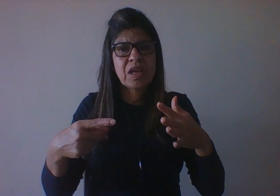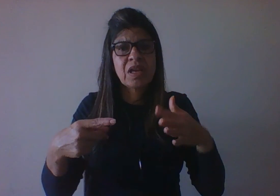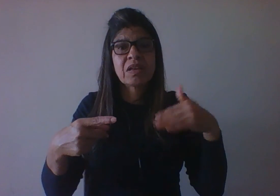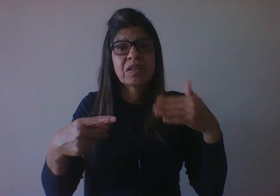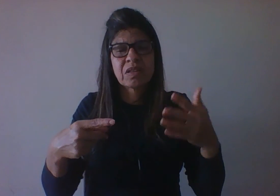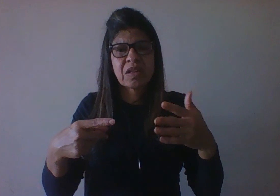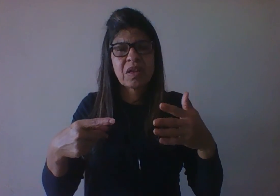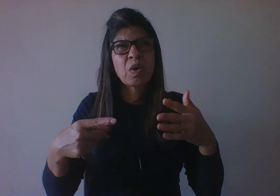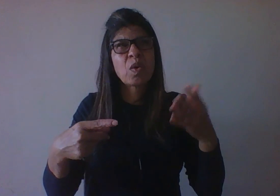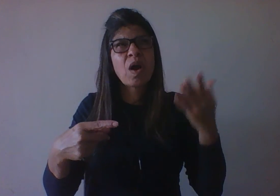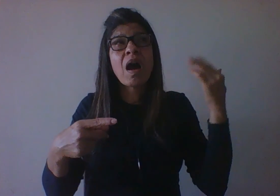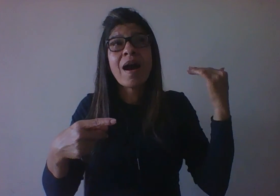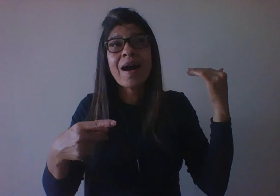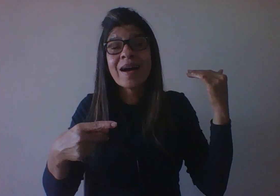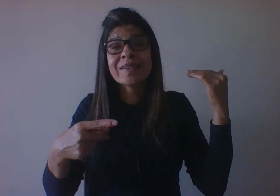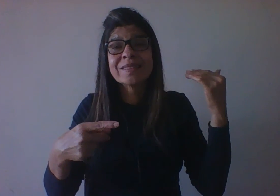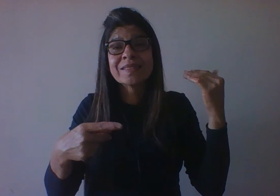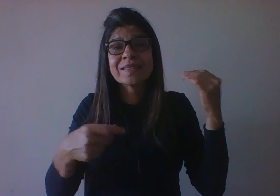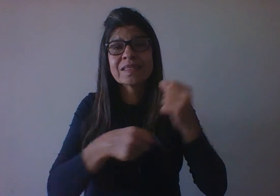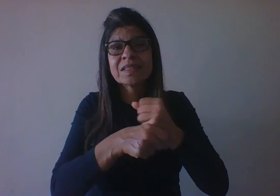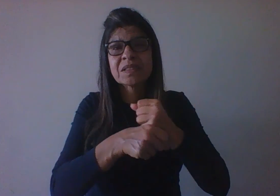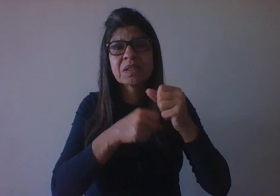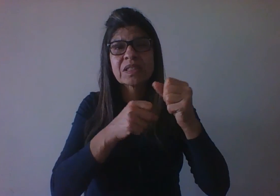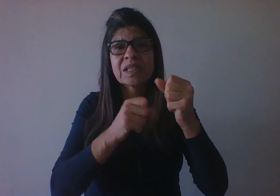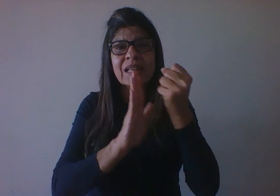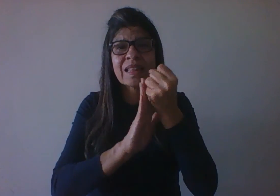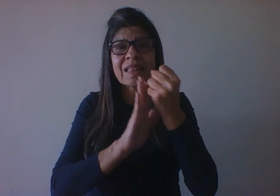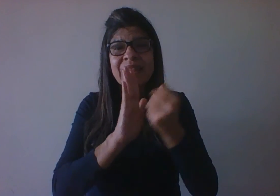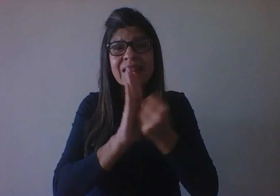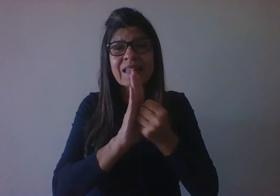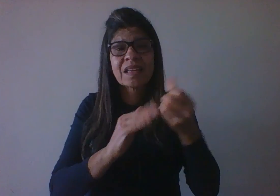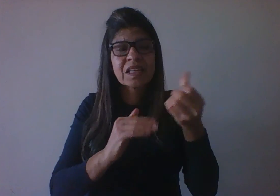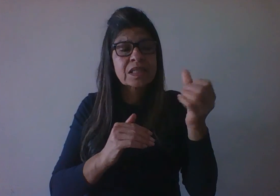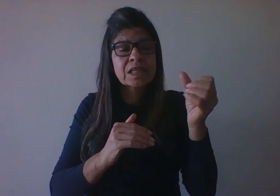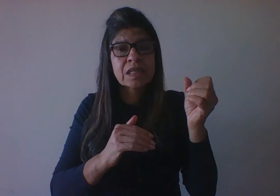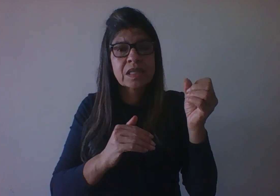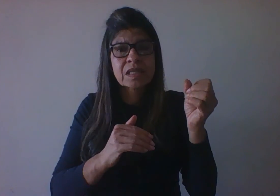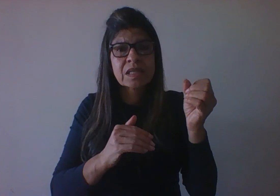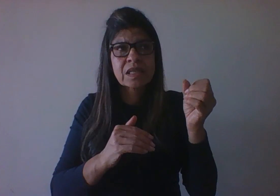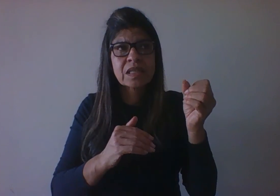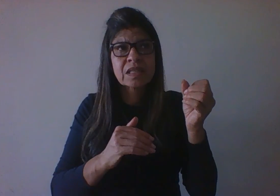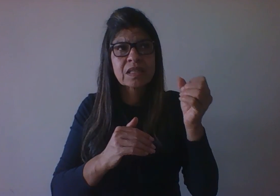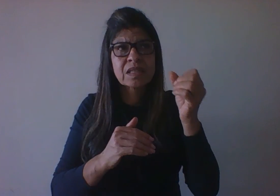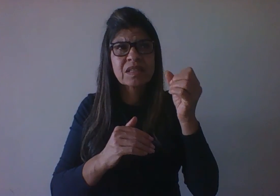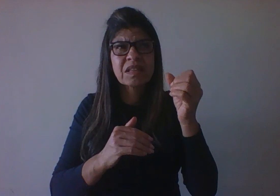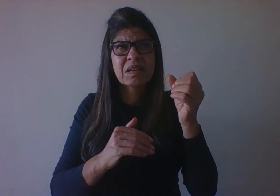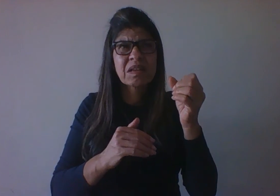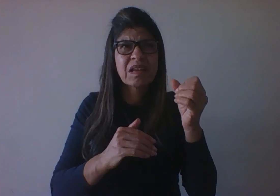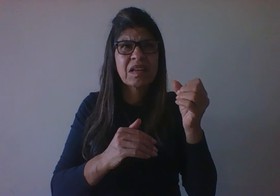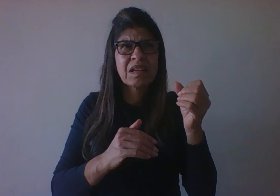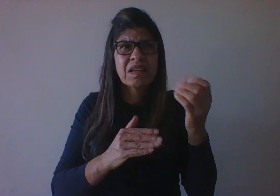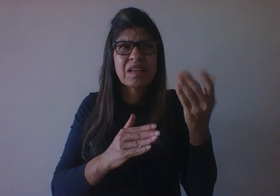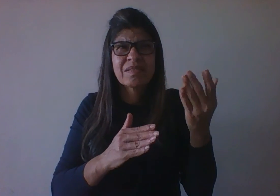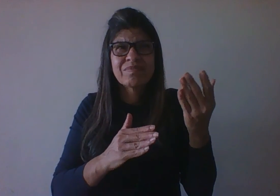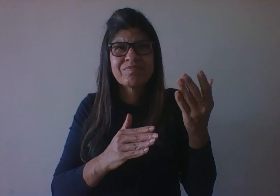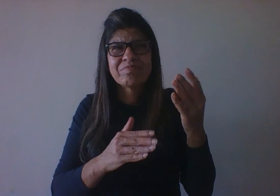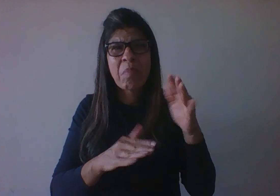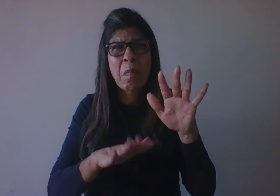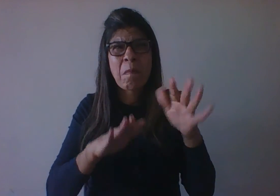60 ela mal chegava aos 60 anos. E por que isso modificou-se? Porque modificaram-se